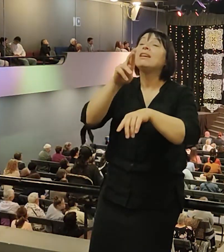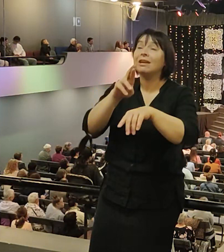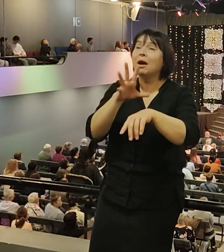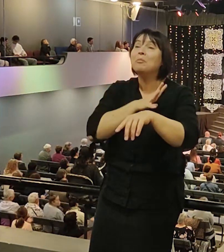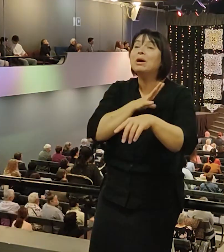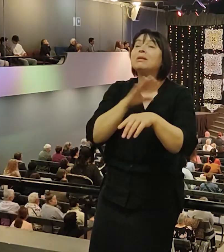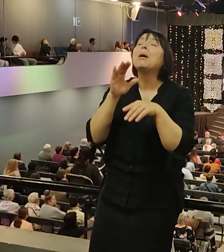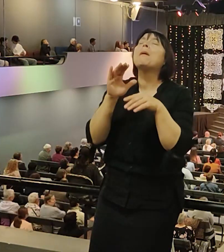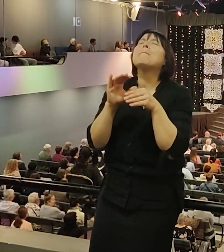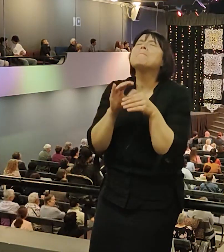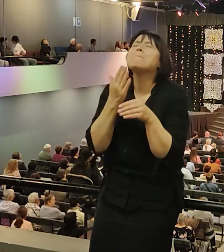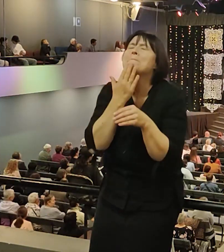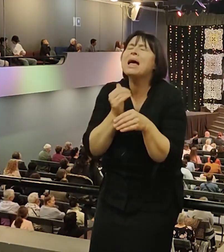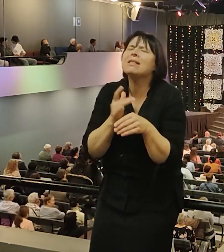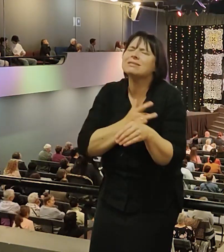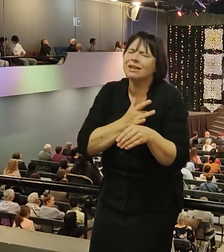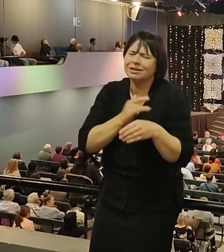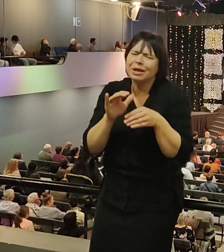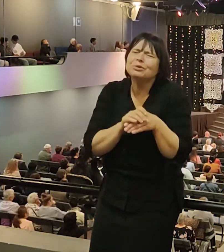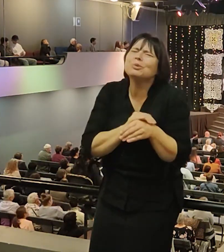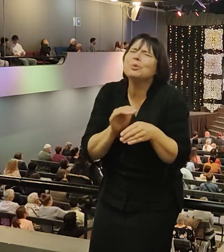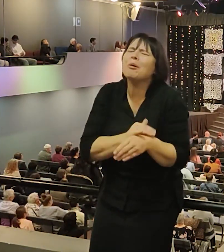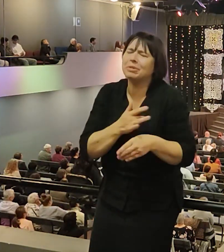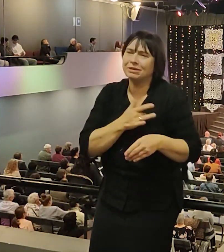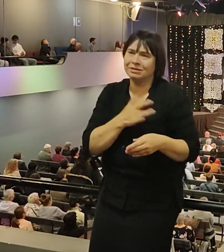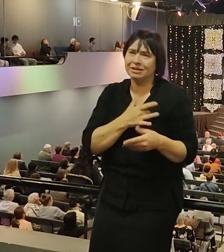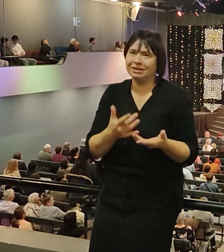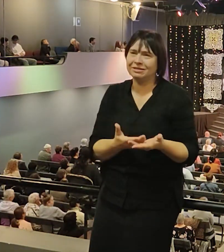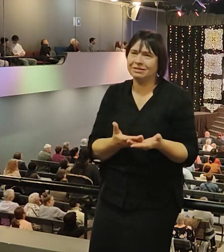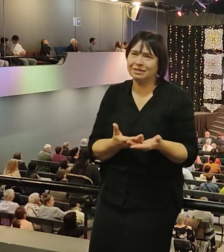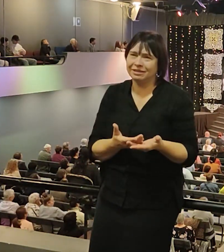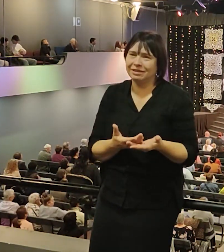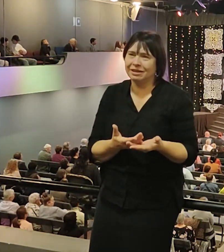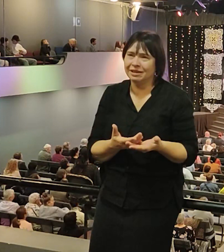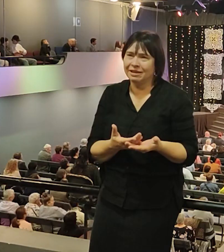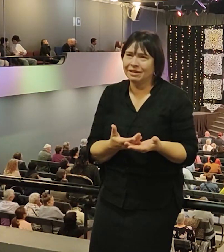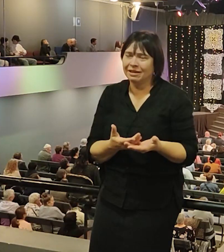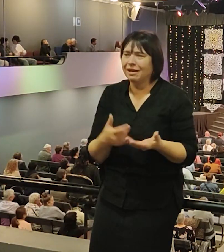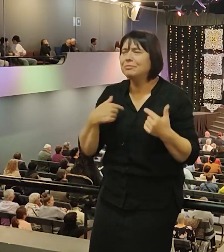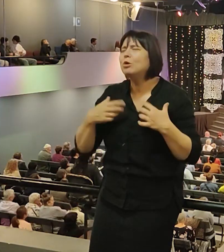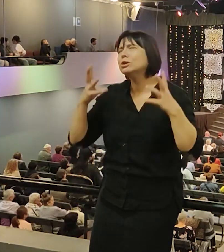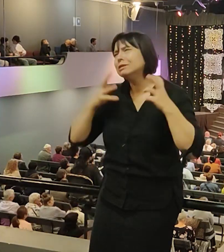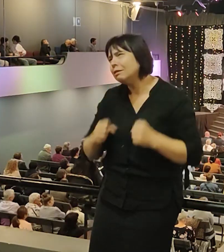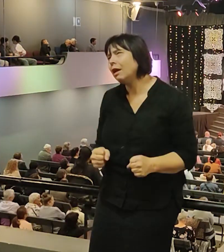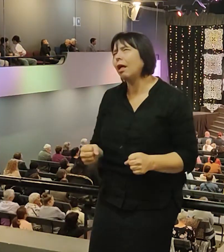хотел ни одного молитвы слушать. Потому что постоянно эта болтовня, сори, не надоела она мне.